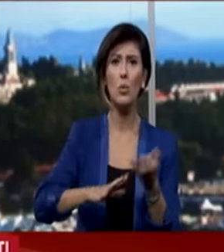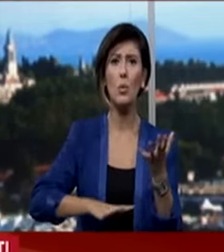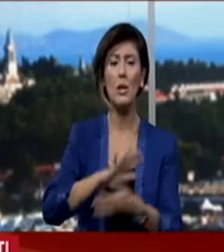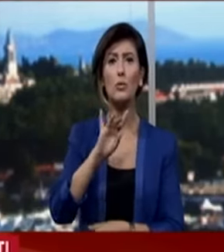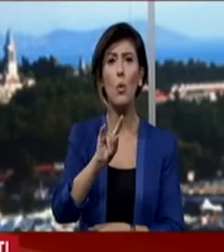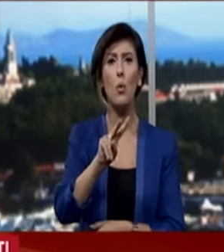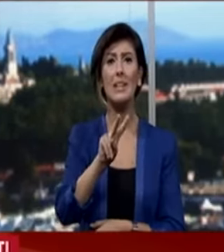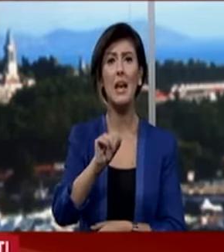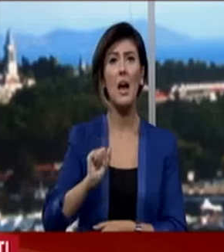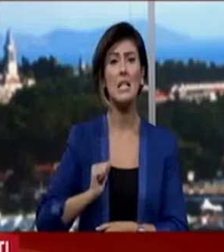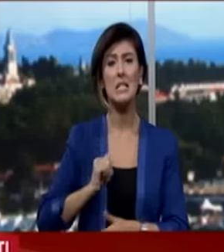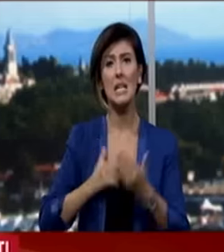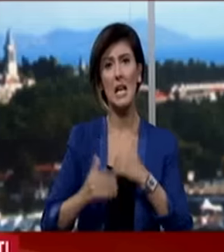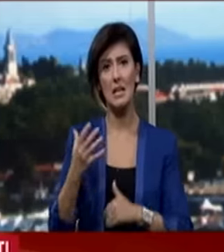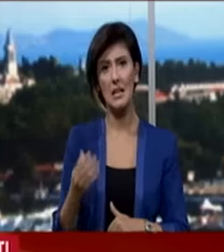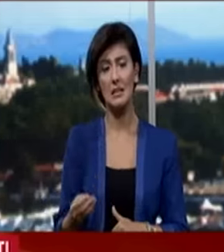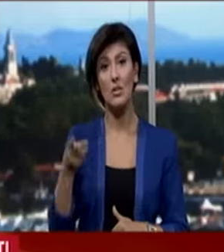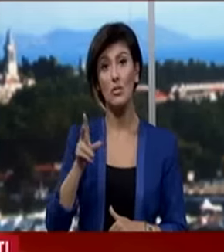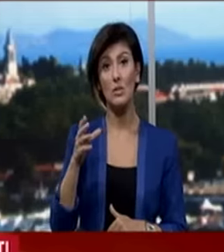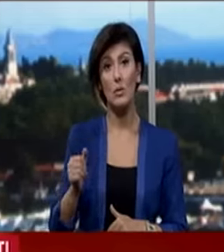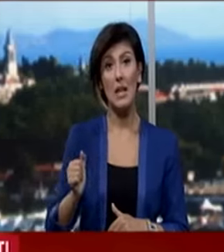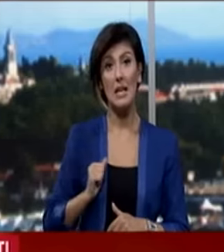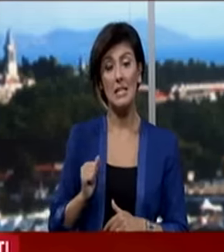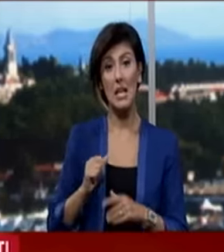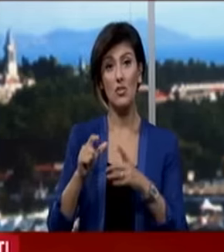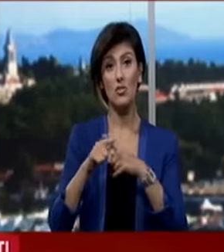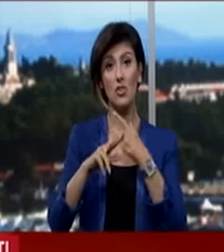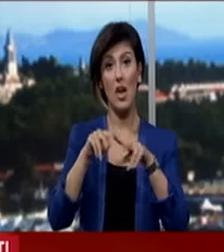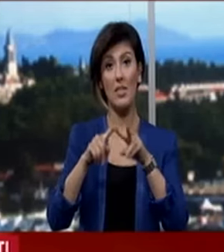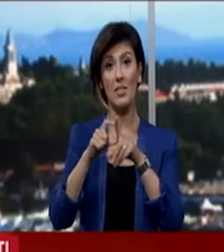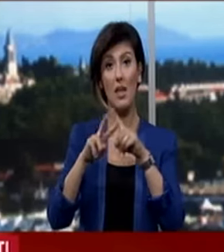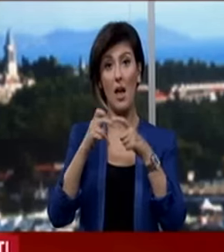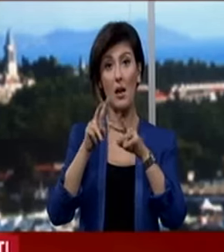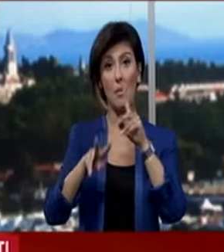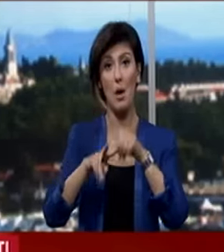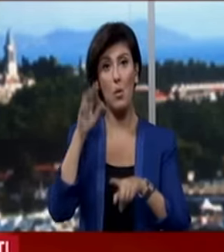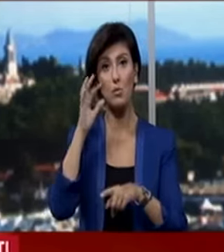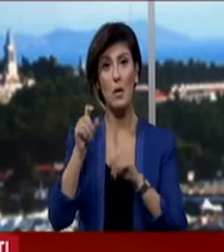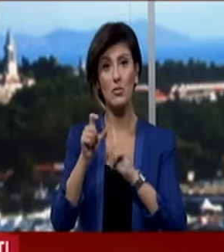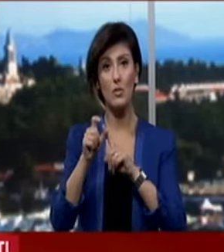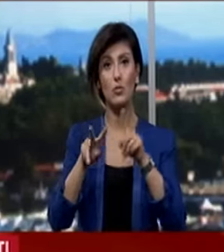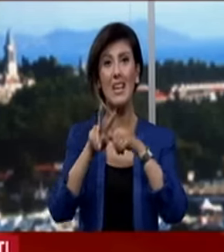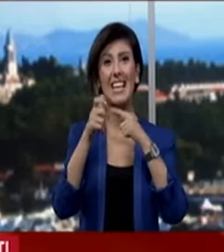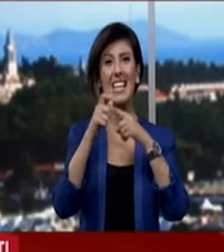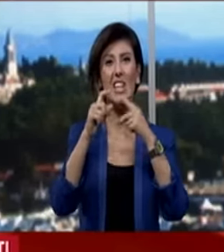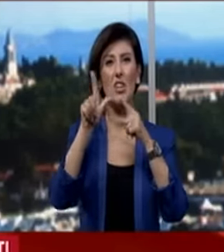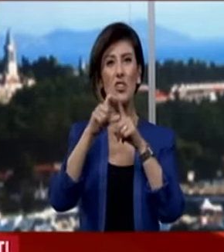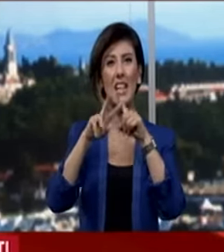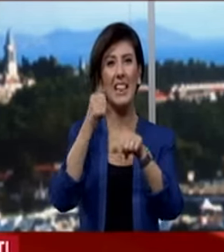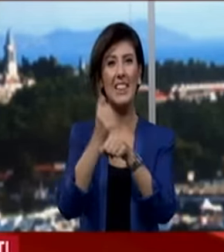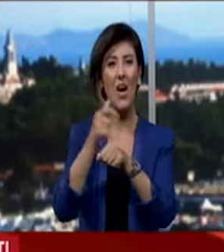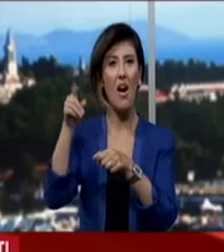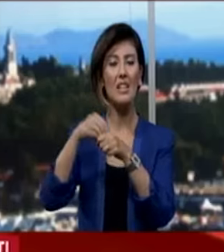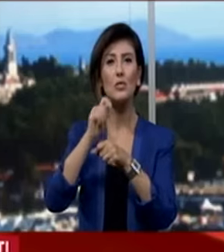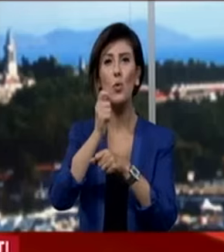olayda 12 asker yaralandı. Şehit olan askerden jandarma uzman çavuş Nurullah Yeşildağ'ın Çorum'daki baba evine